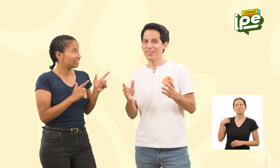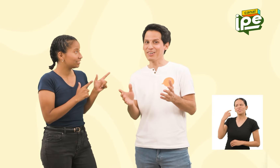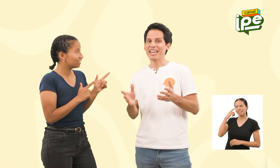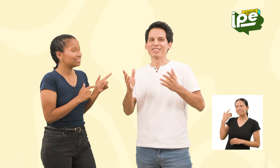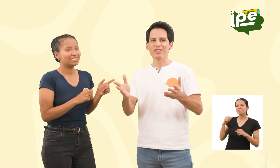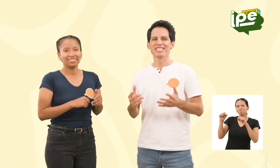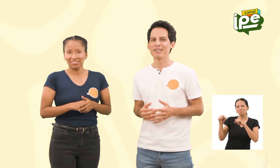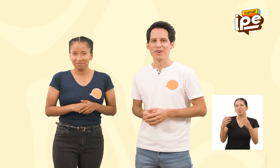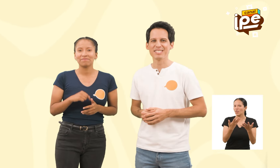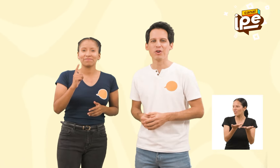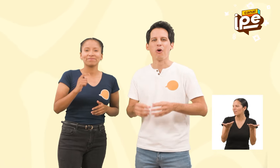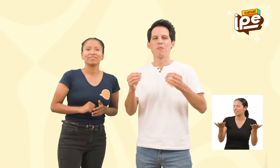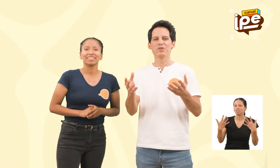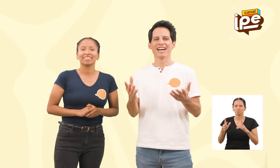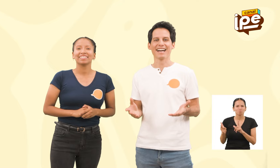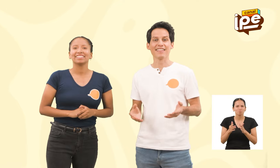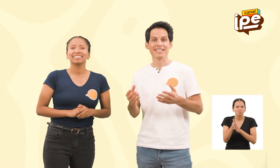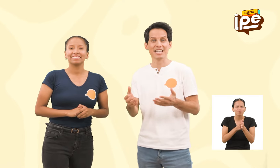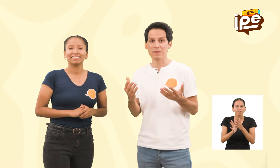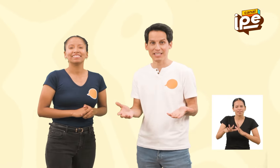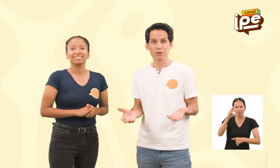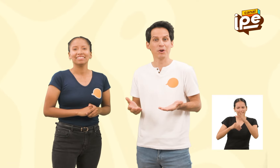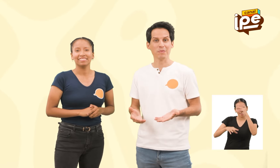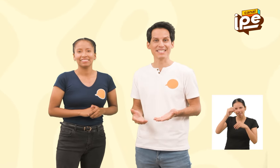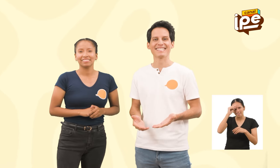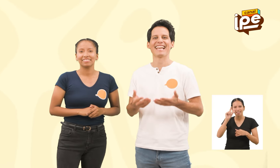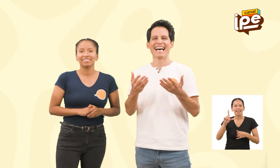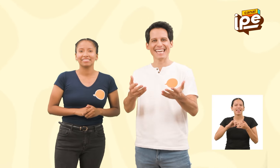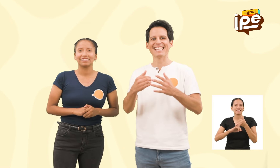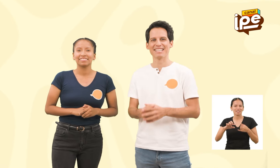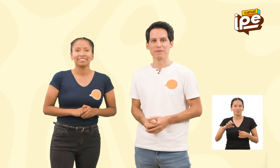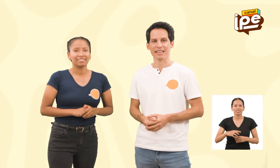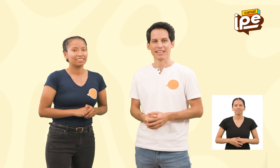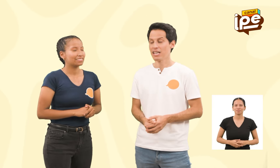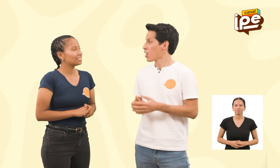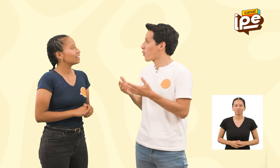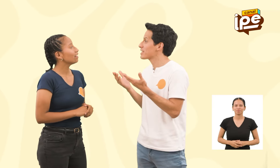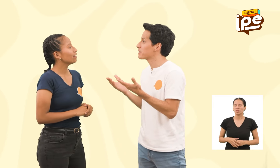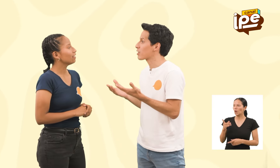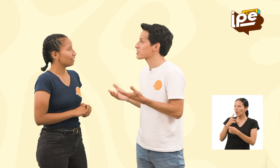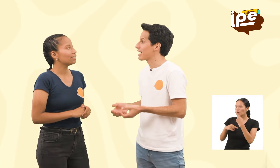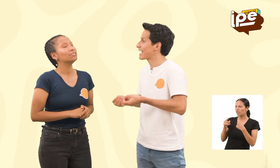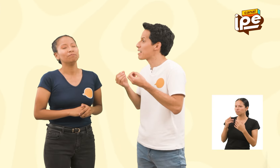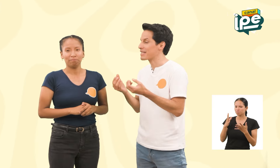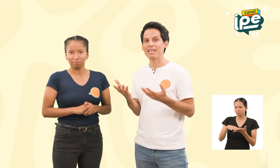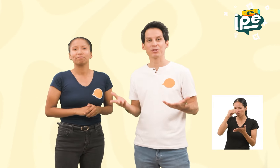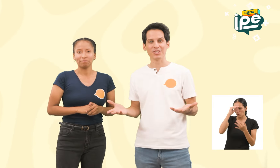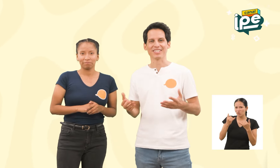creo que todos estamos listos con muchas ganas de seguir aprendiendo un poco más de la LSP. Cuéntame, Ana Rosa, ¿qué aprenderemos hoy?